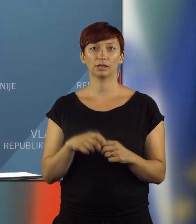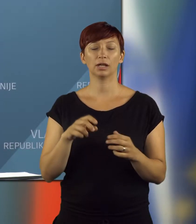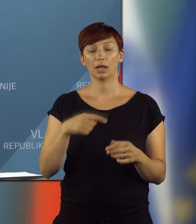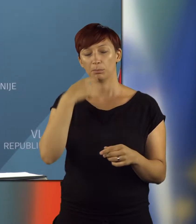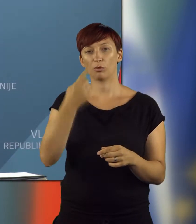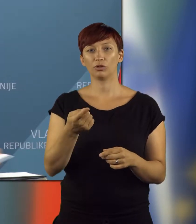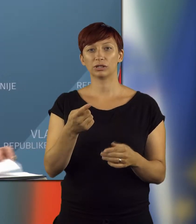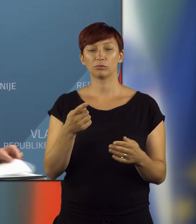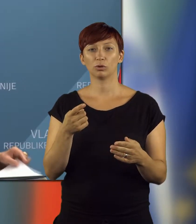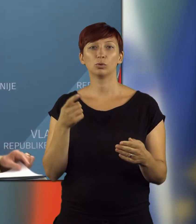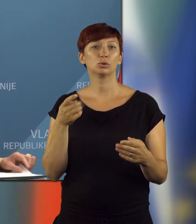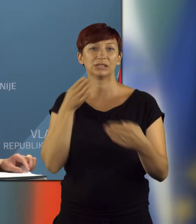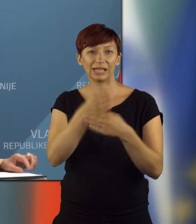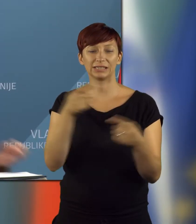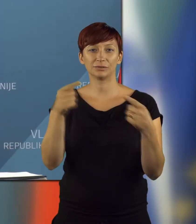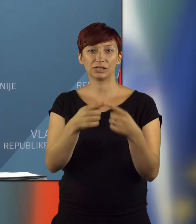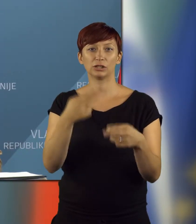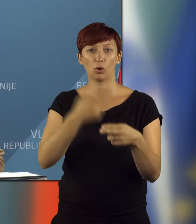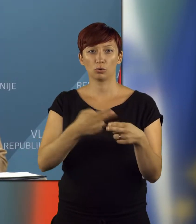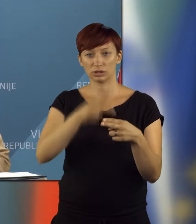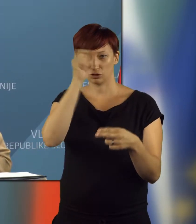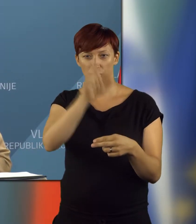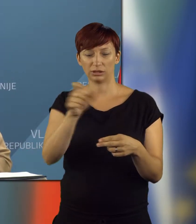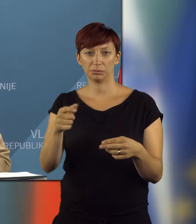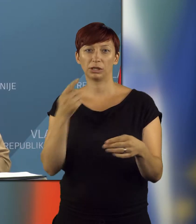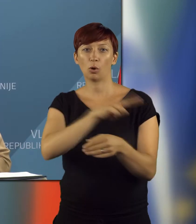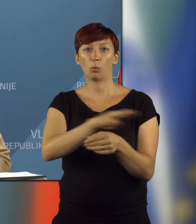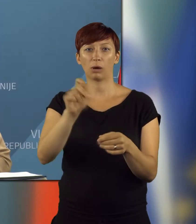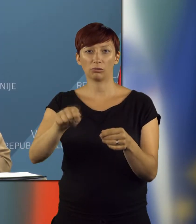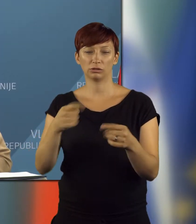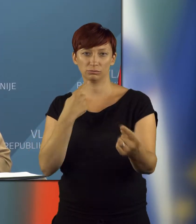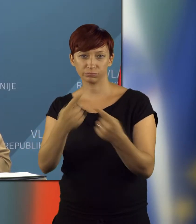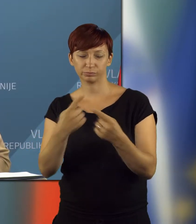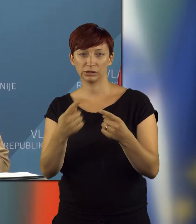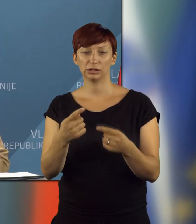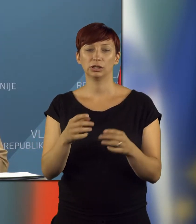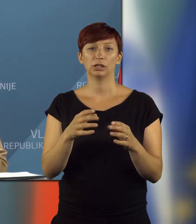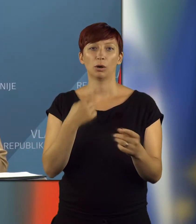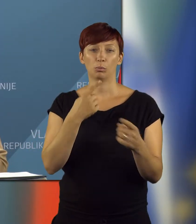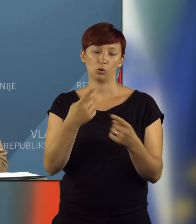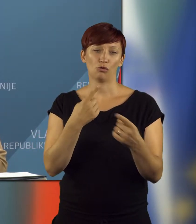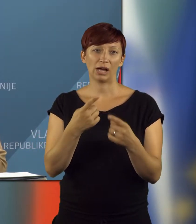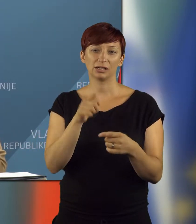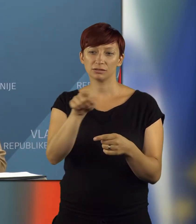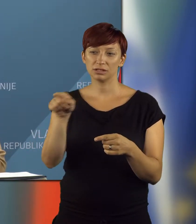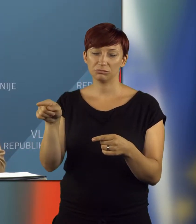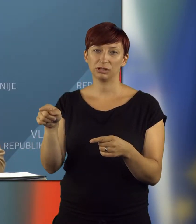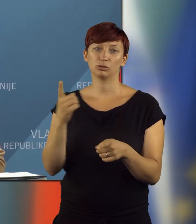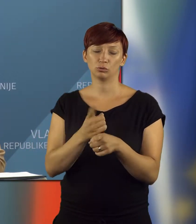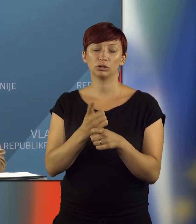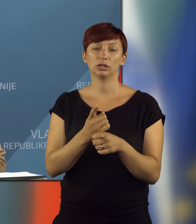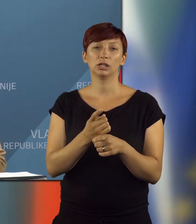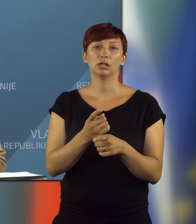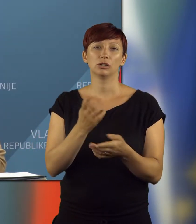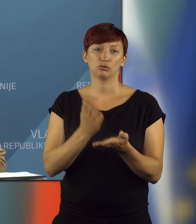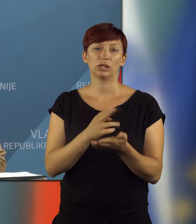Naj povem, da smo v neposrednem stiku za državljani preko upravnih enot, upravljajo z njimi razgovore in tudi